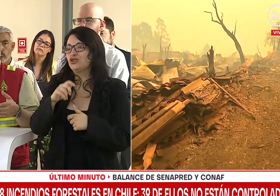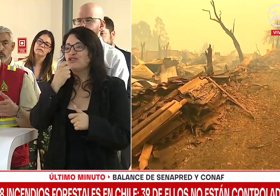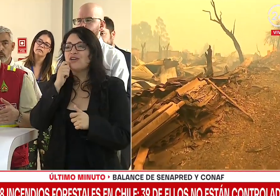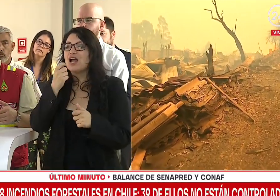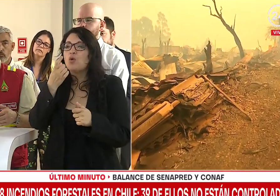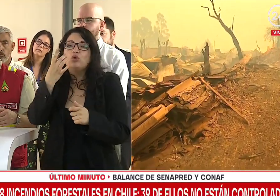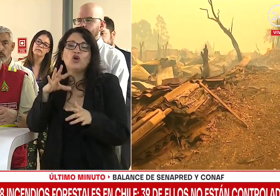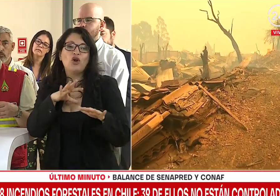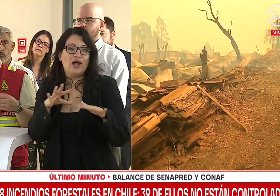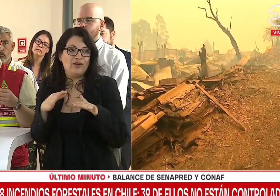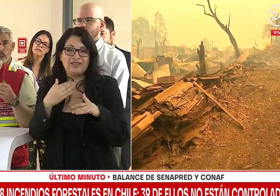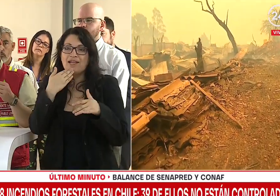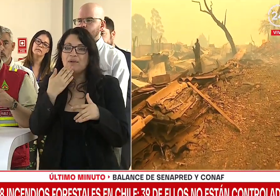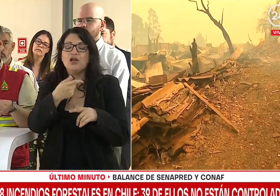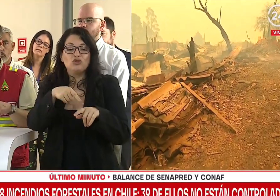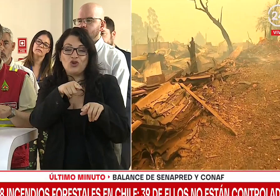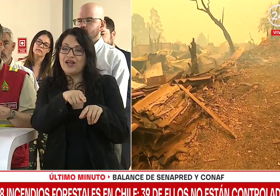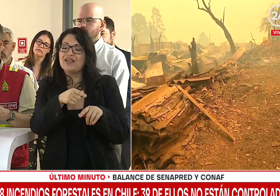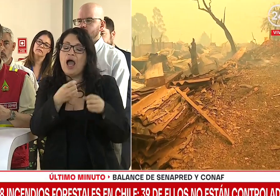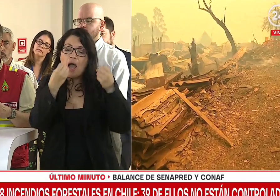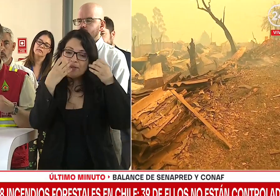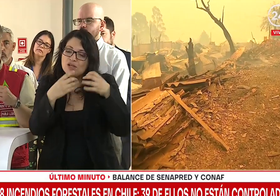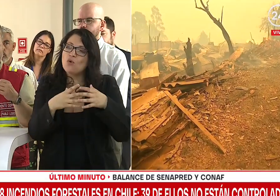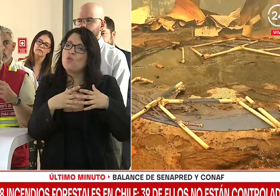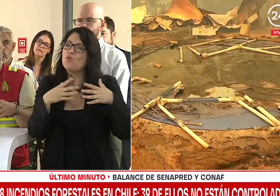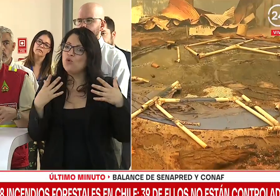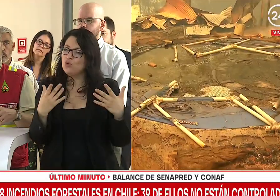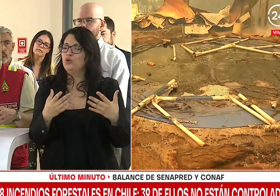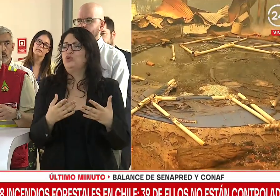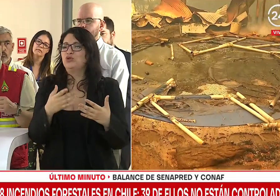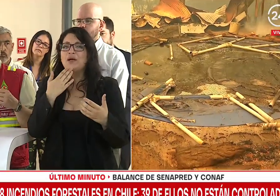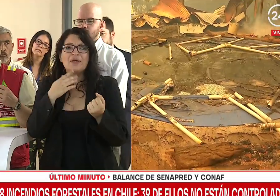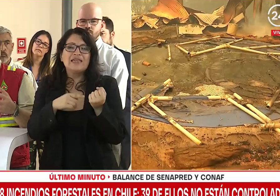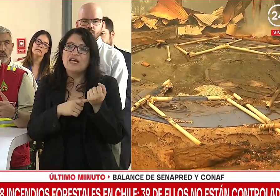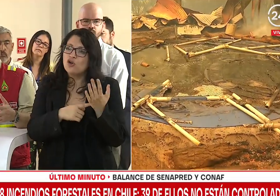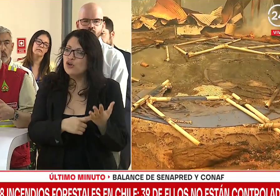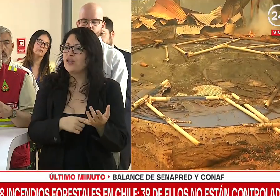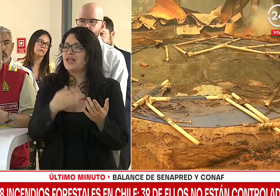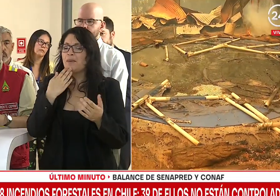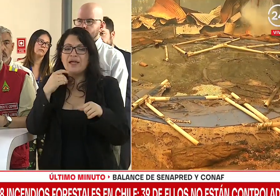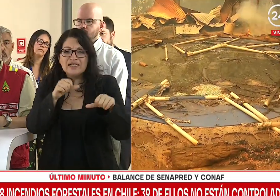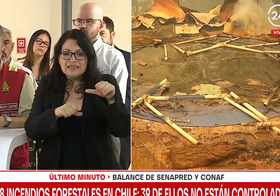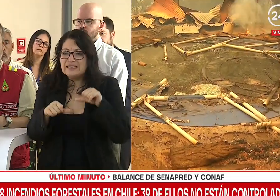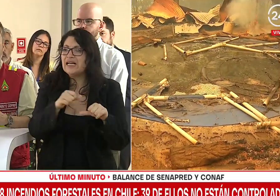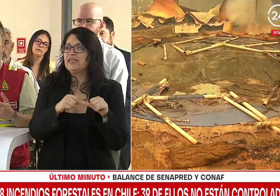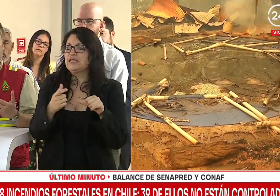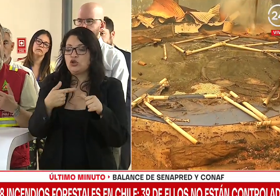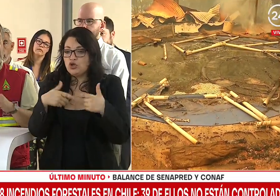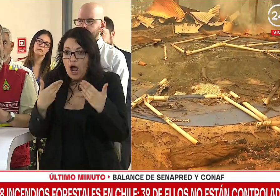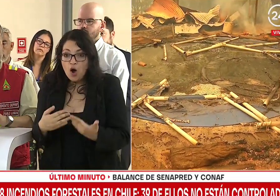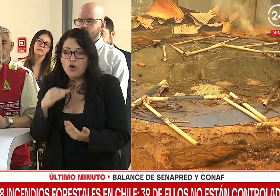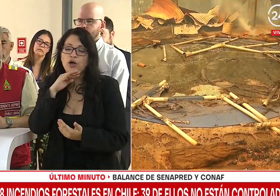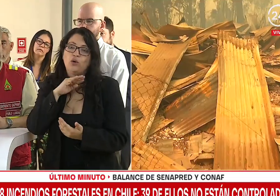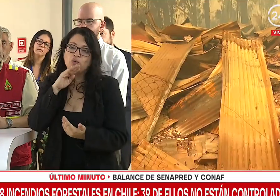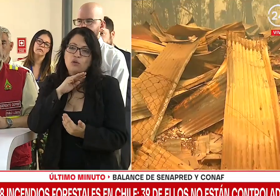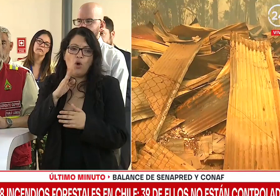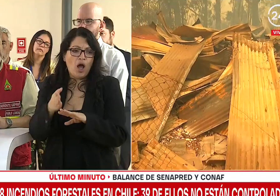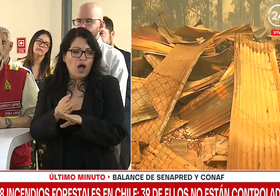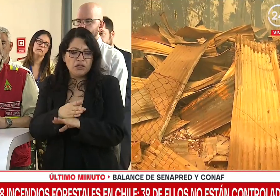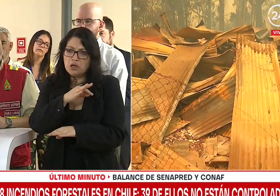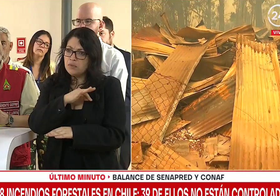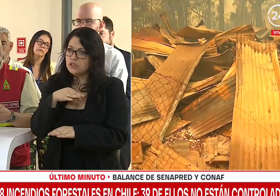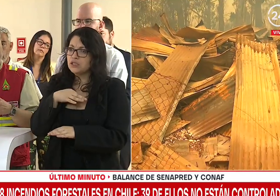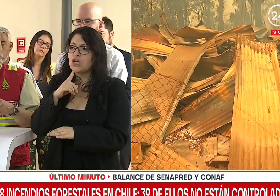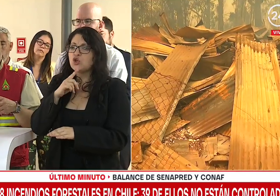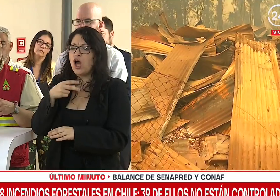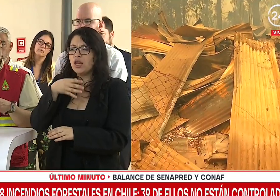un aprendizaje enorme, es muchas lecciones aprendidas, es tecnología, es ciencia que hemos metido. Y lo que dijo la Ministra hace un